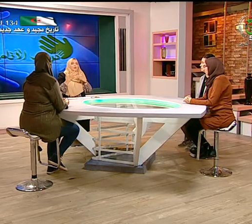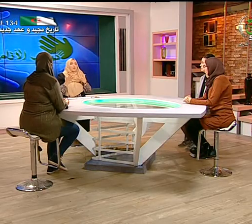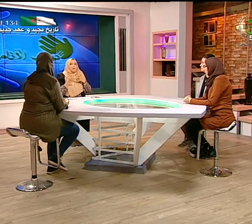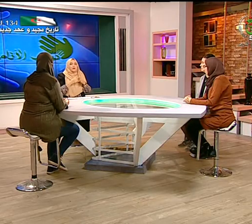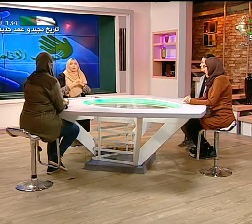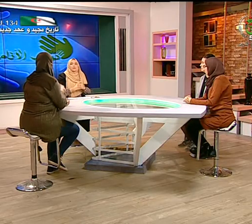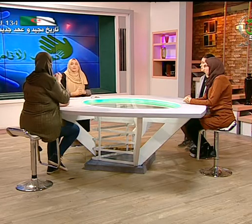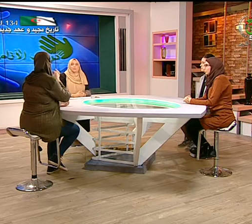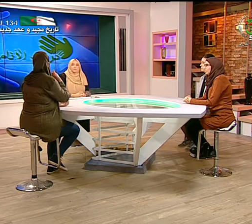ربما